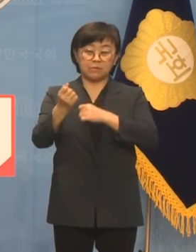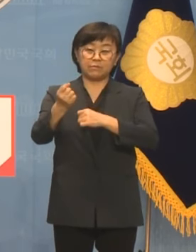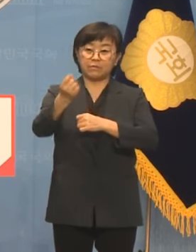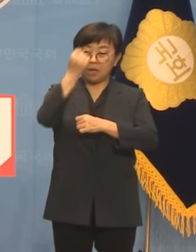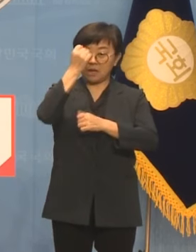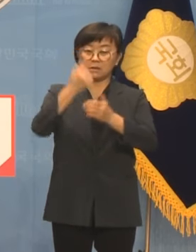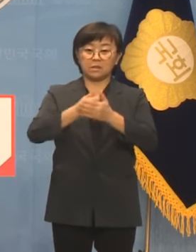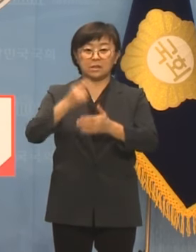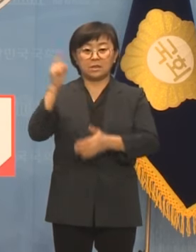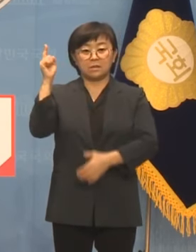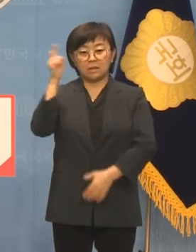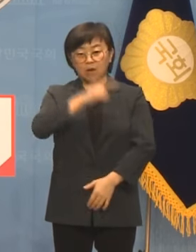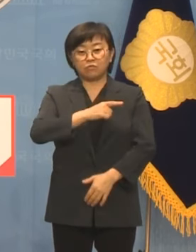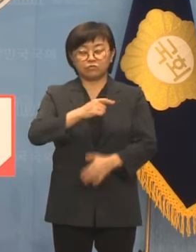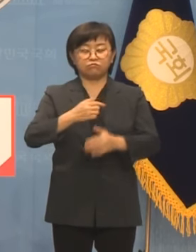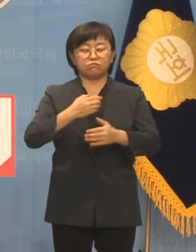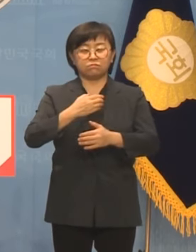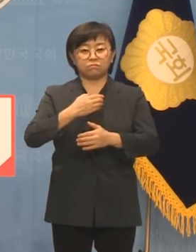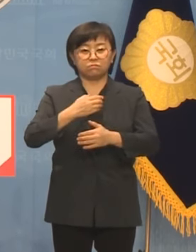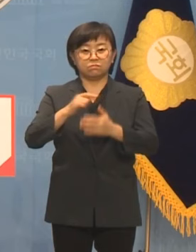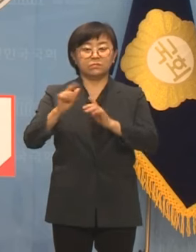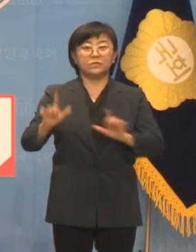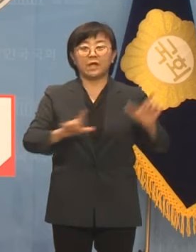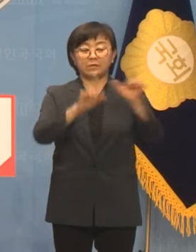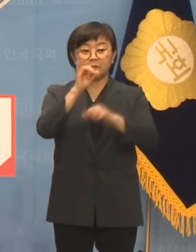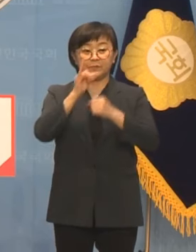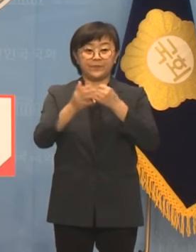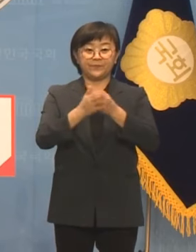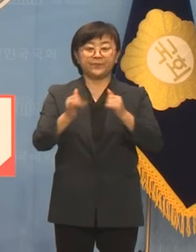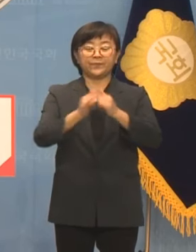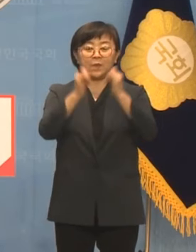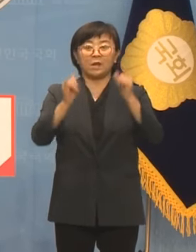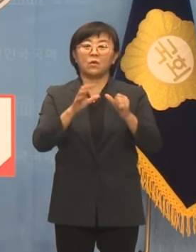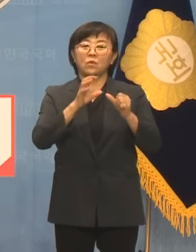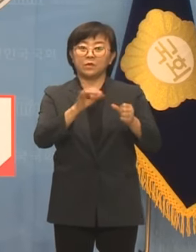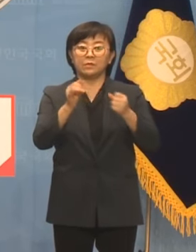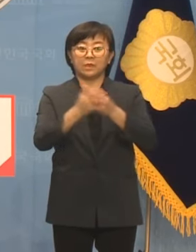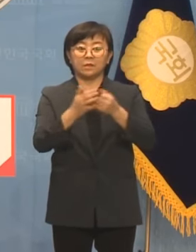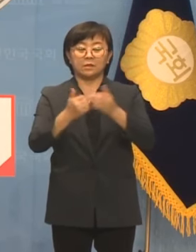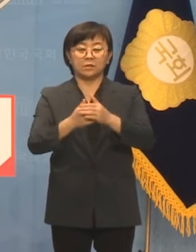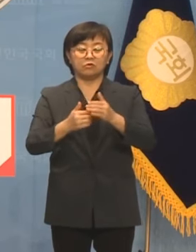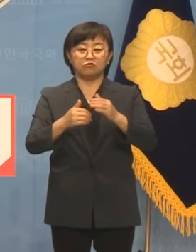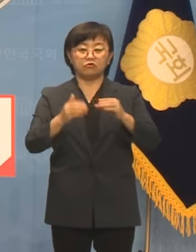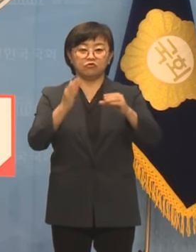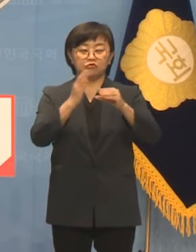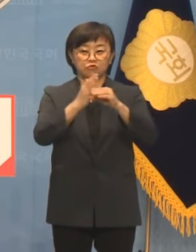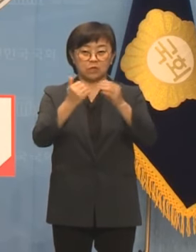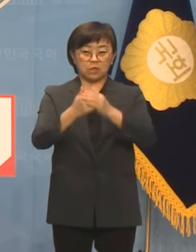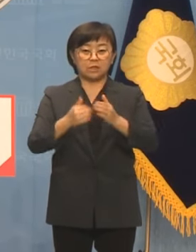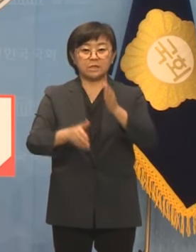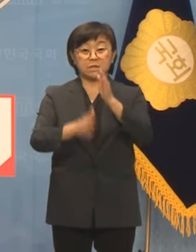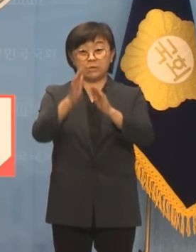악몽과 같은 삶을 살고 있습니다. 사회적 고립에 빠진 중장년 선배